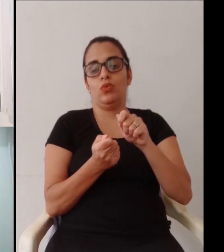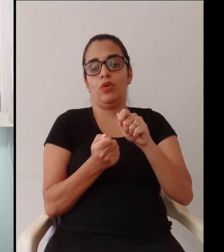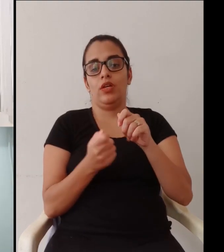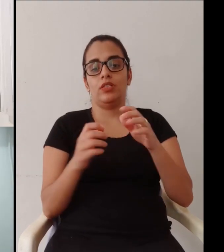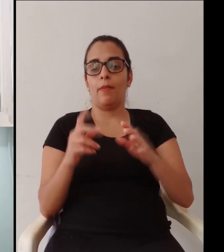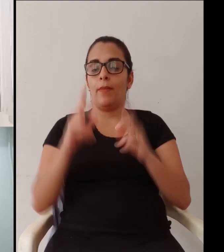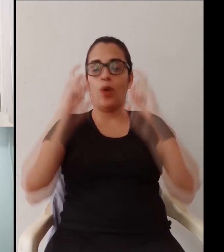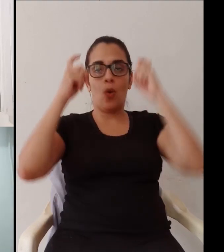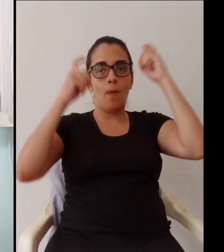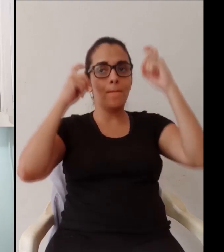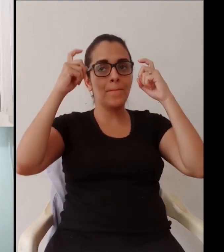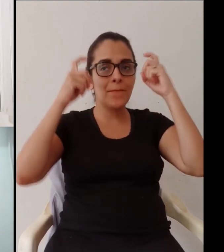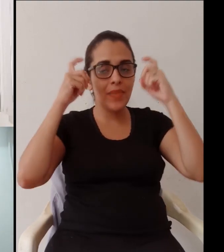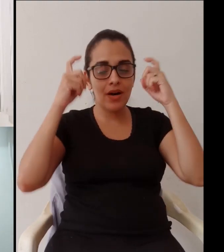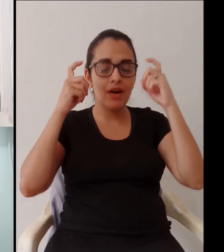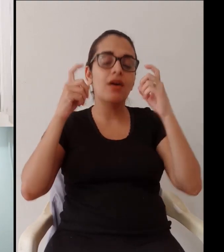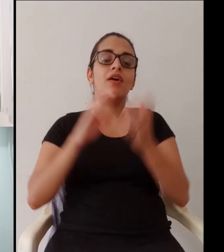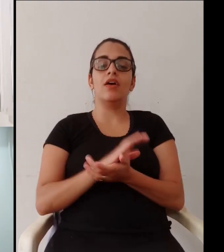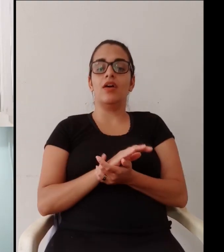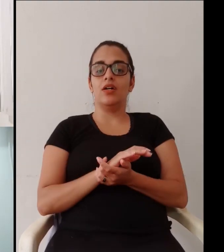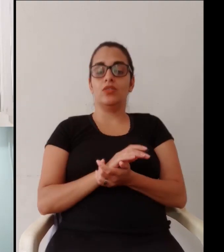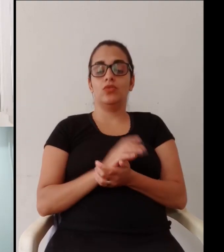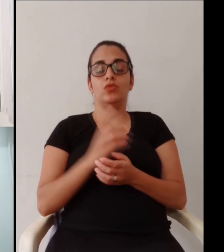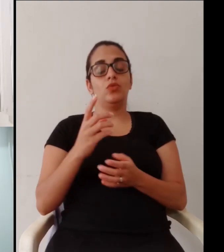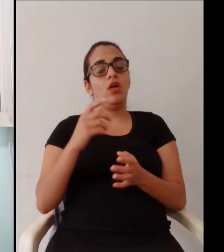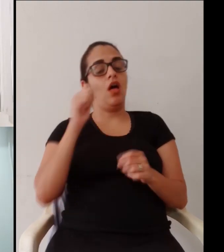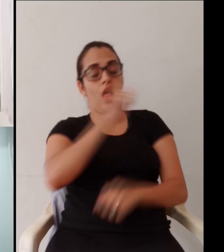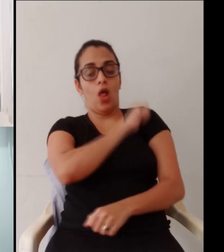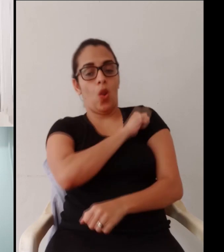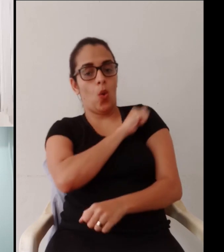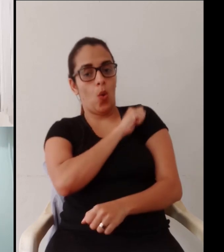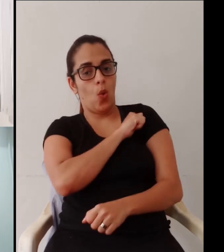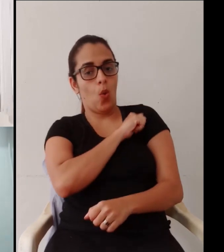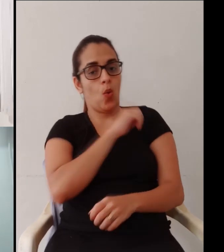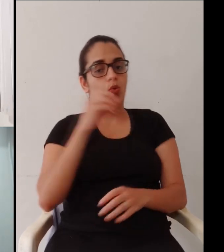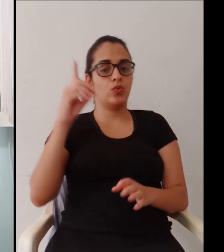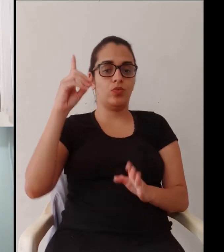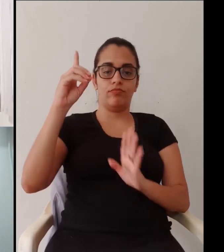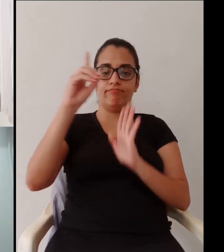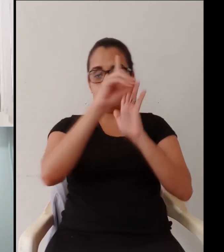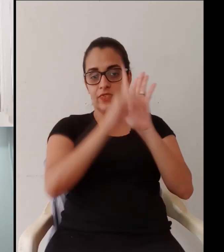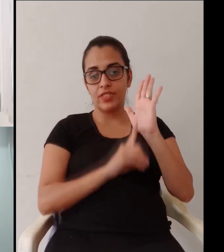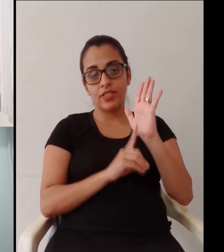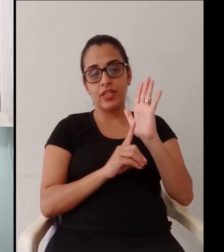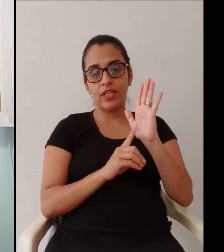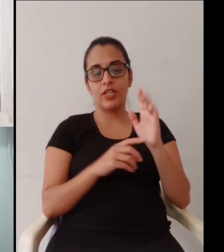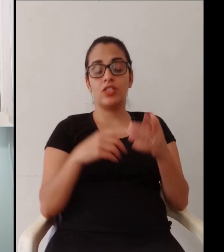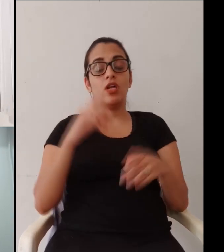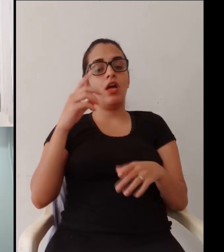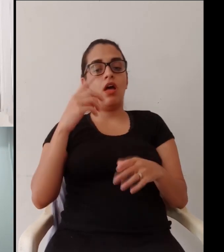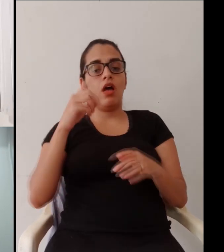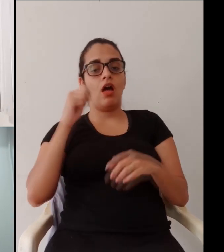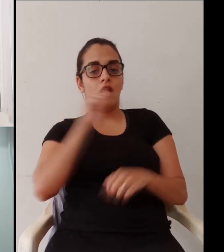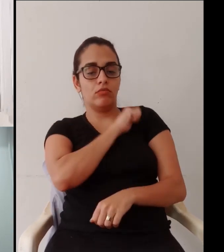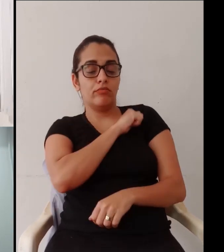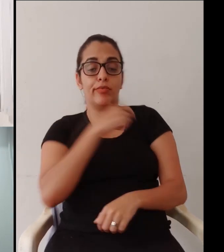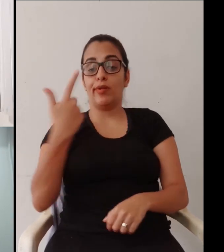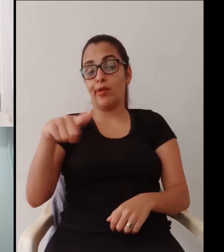preocupação do instituto é que acessibilidade é para todos tudo que a gente colocar lá a gente está preocupado com os alunos da gente os